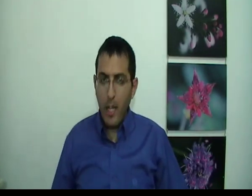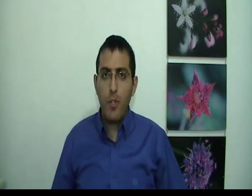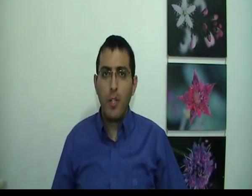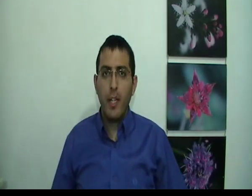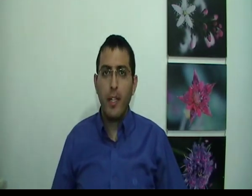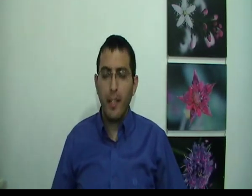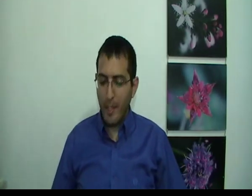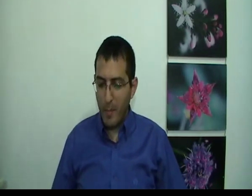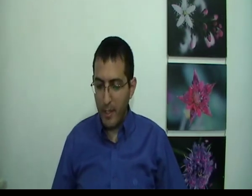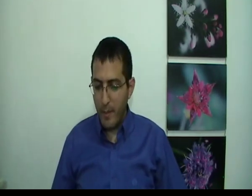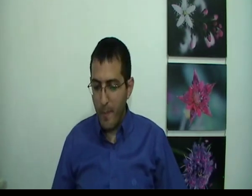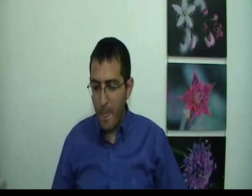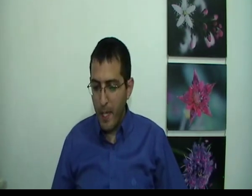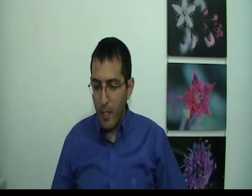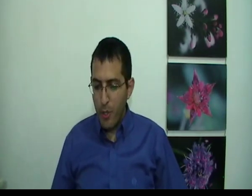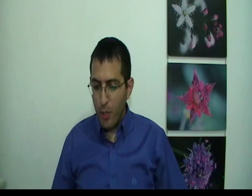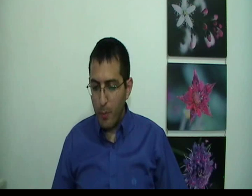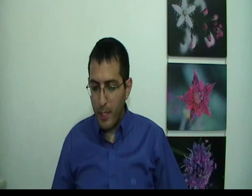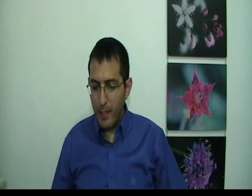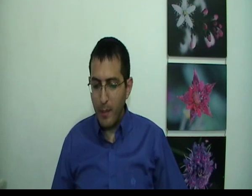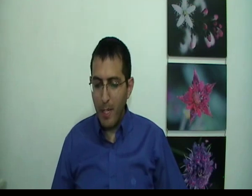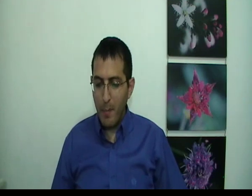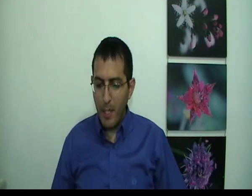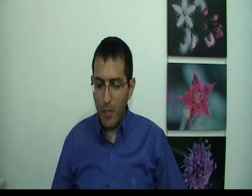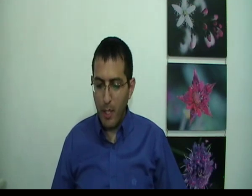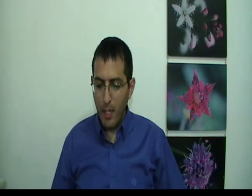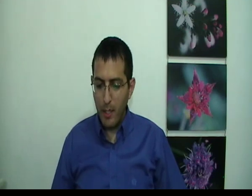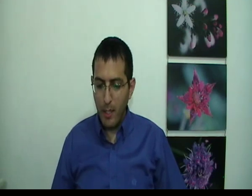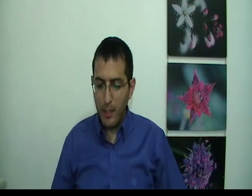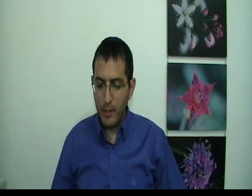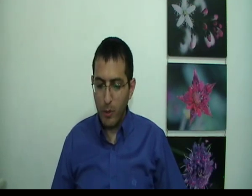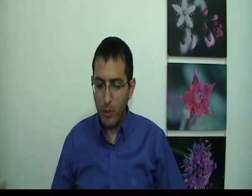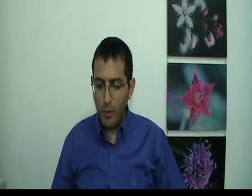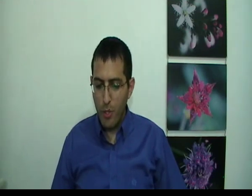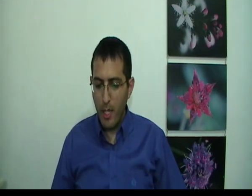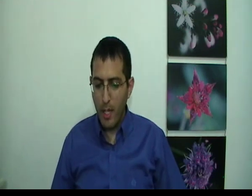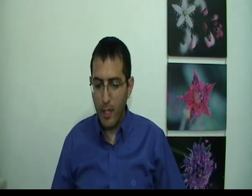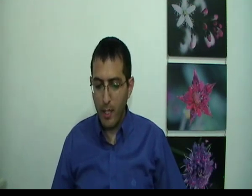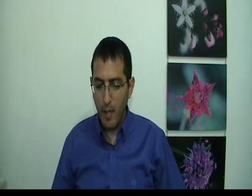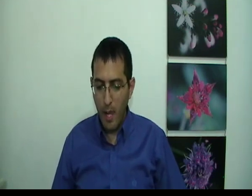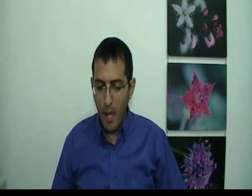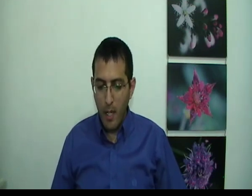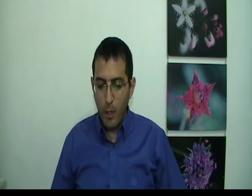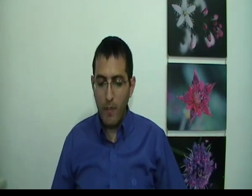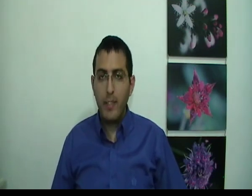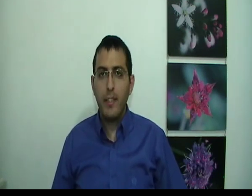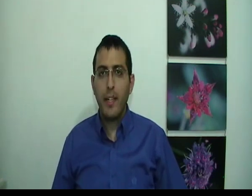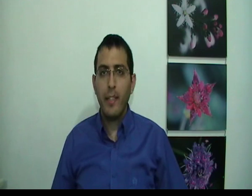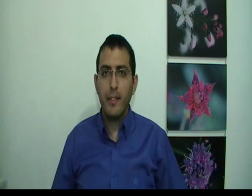הראשונה היא כדלקמן שלום, קראתי מאמר שלך הסוד של העני לא הבנתי את הקטע הזה